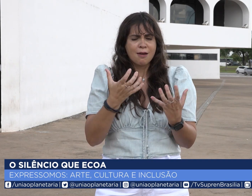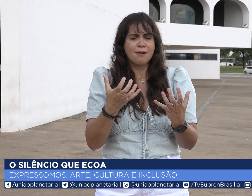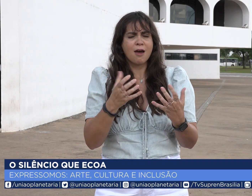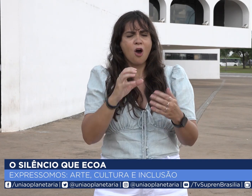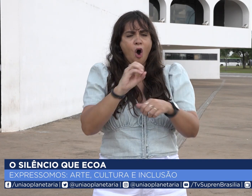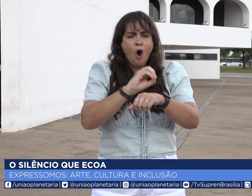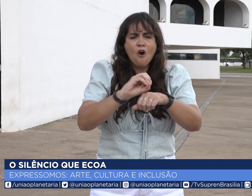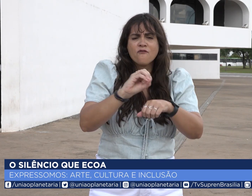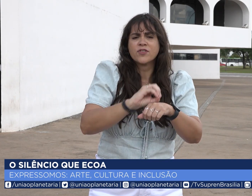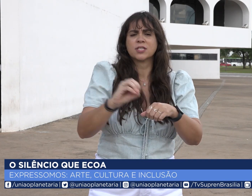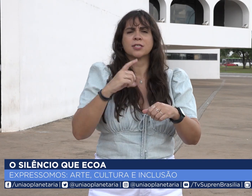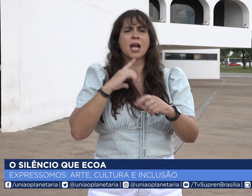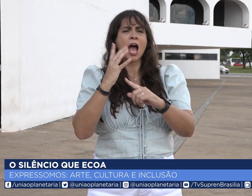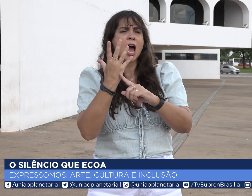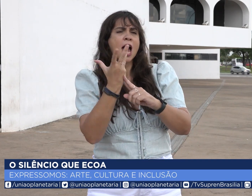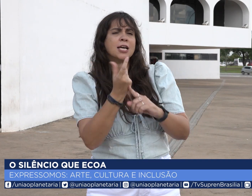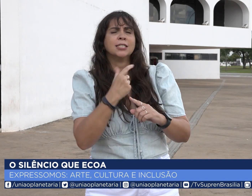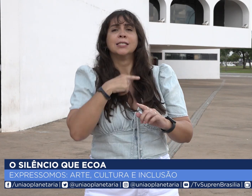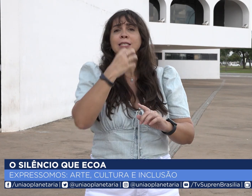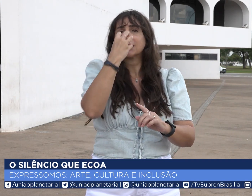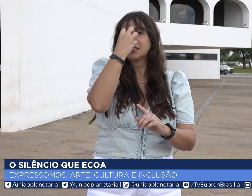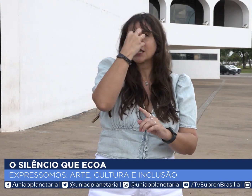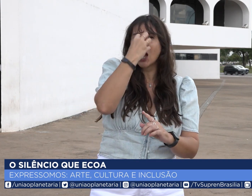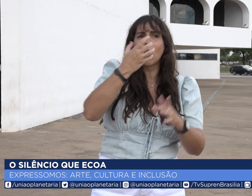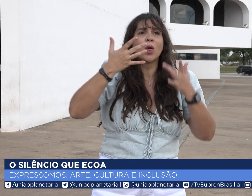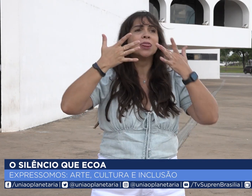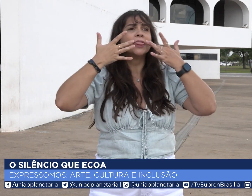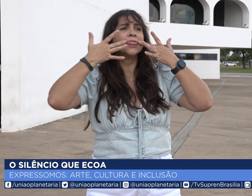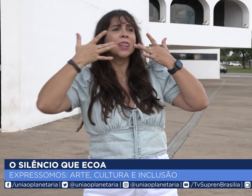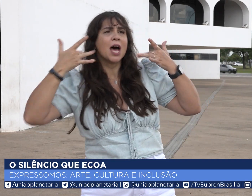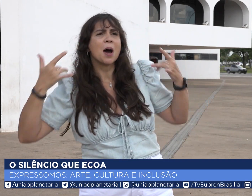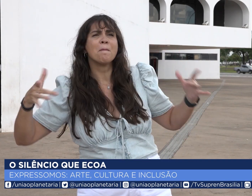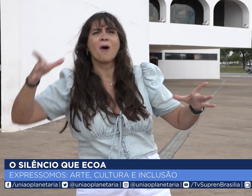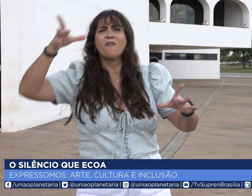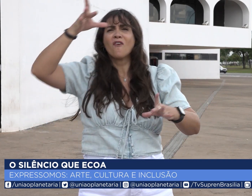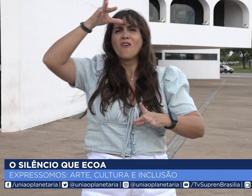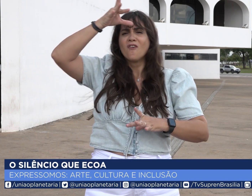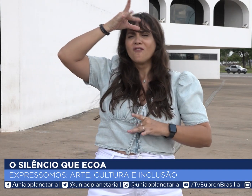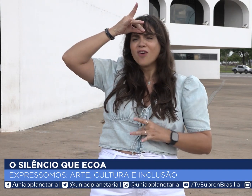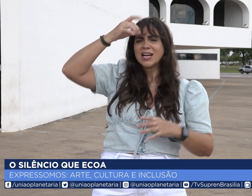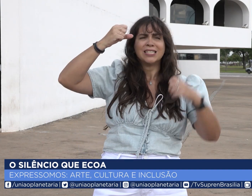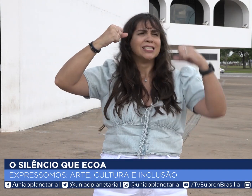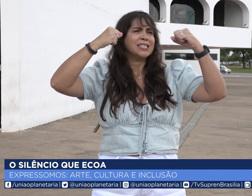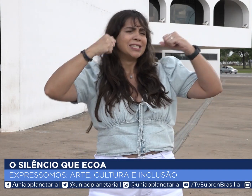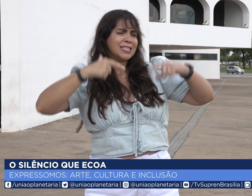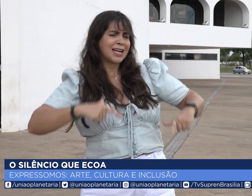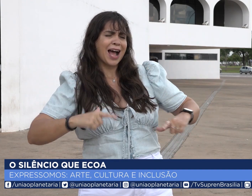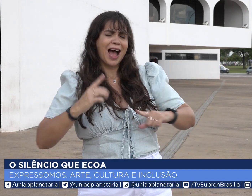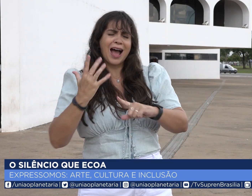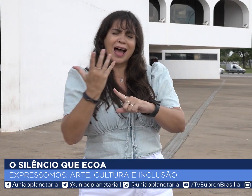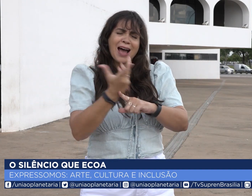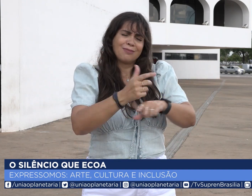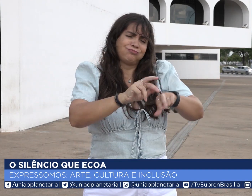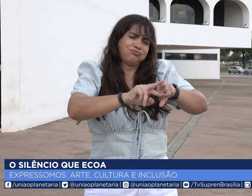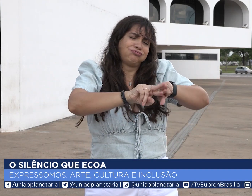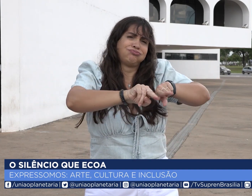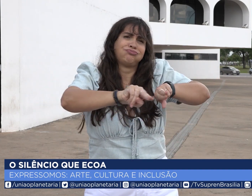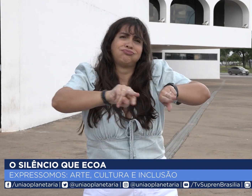Então, o nosso objetivo, por exemplo, é fazer oficinas artísticas de teatro, palhaçaria, islã,